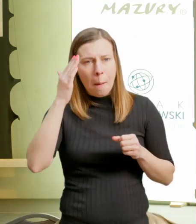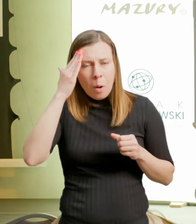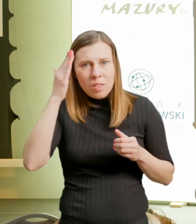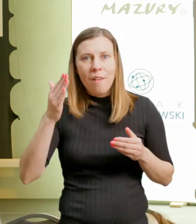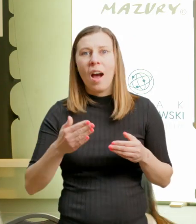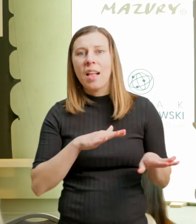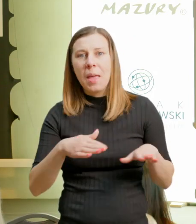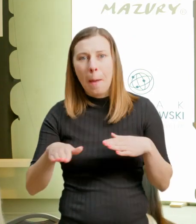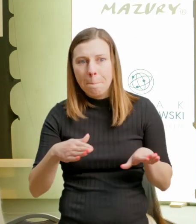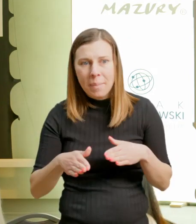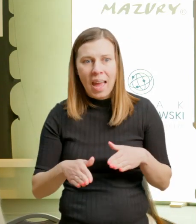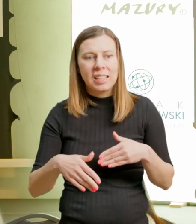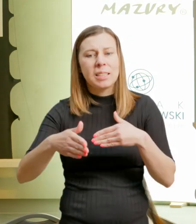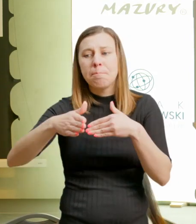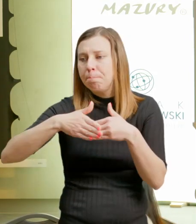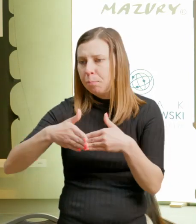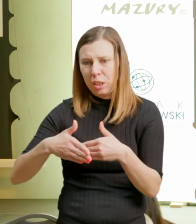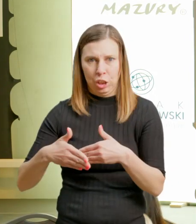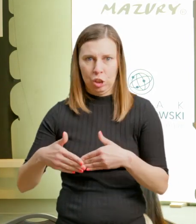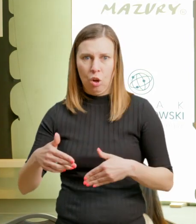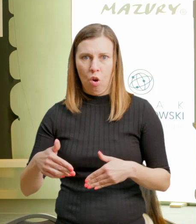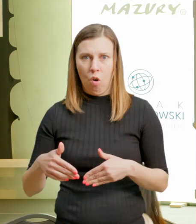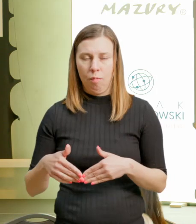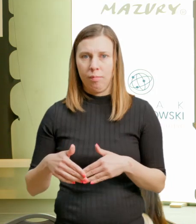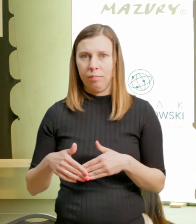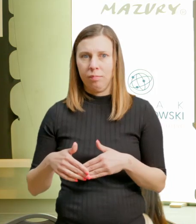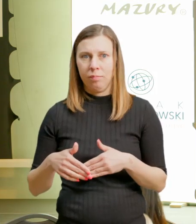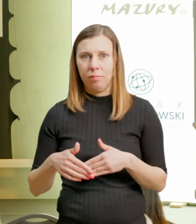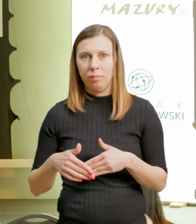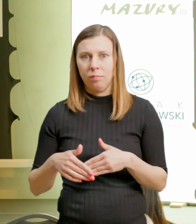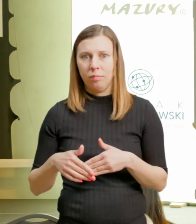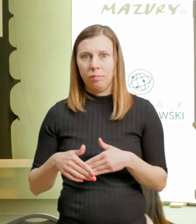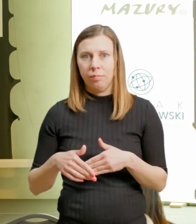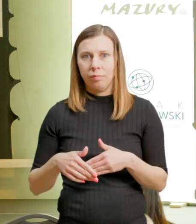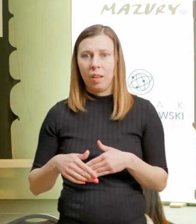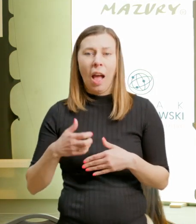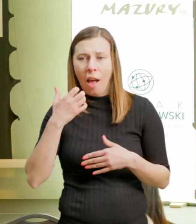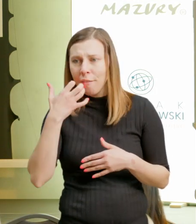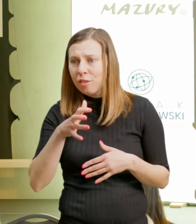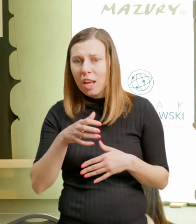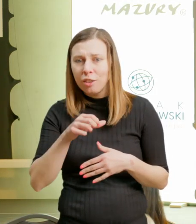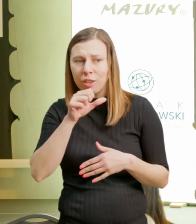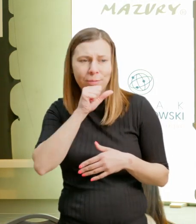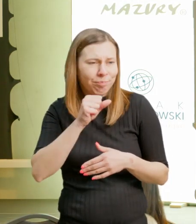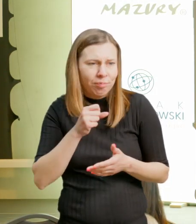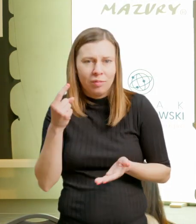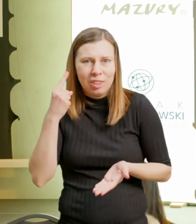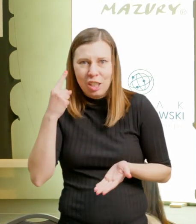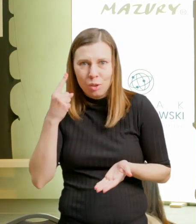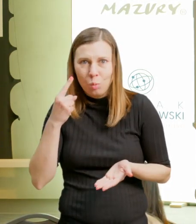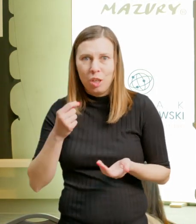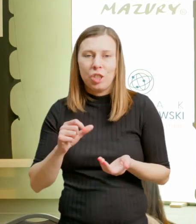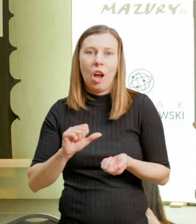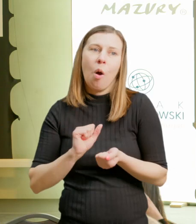ręki, tak, o których do tej pory nikt nie słyszał albo były w bardzo małym stopniu promowane. Tu jest